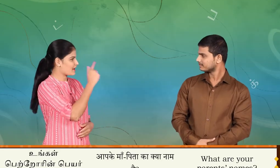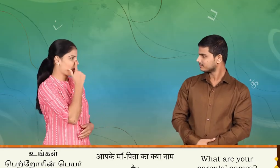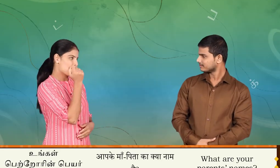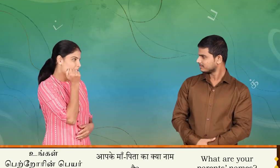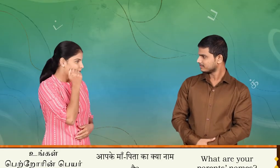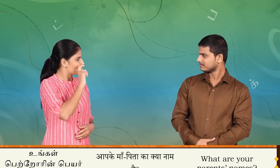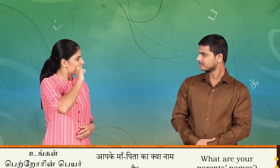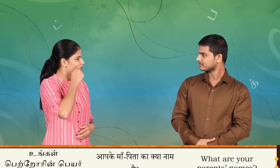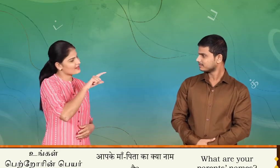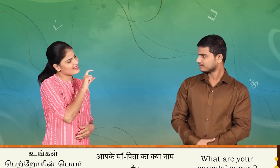பெτ்றோரின் பெயர் என்ன